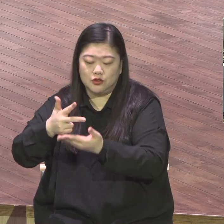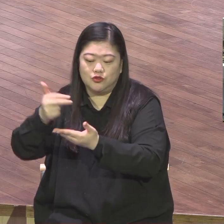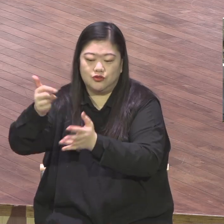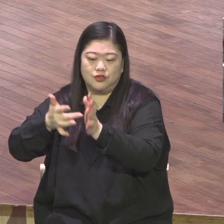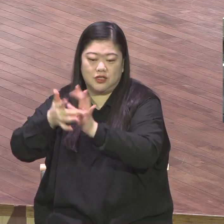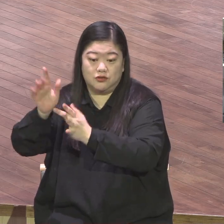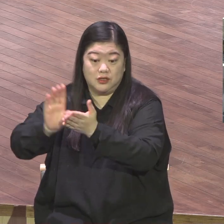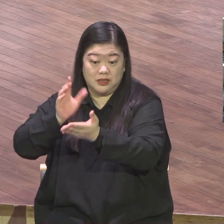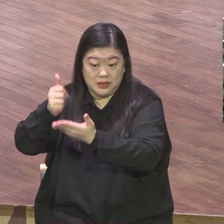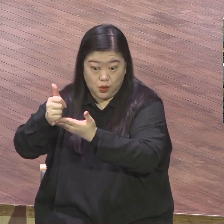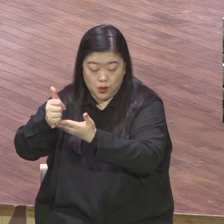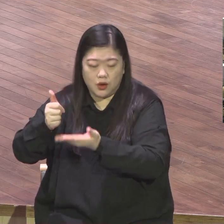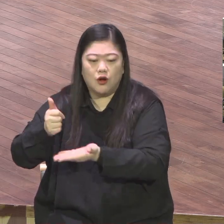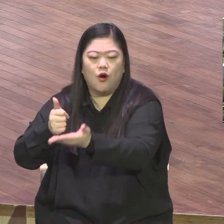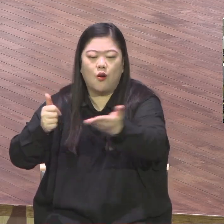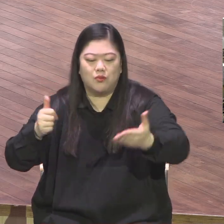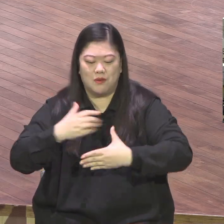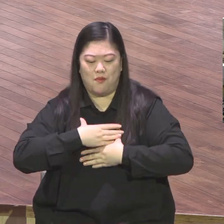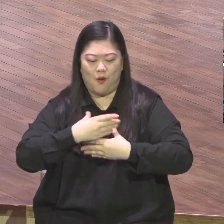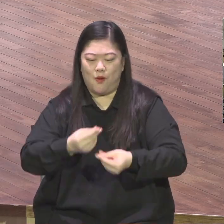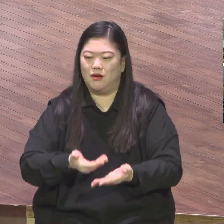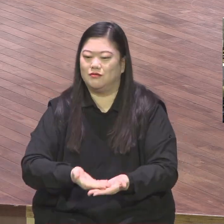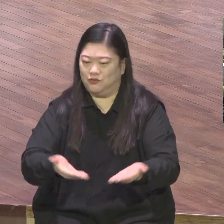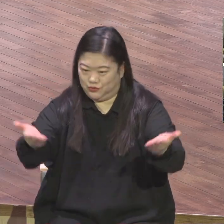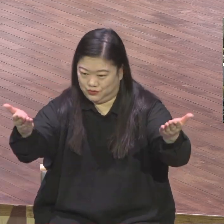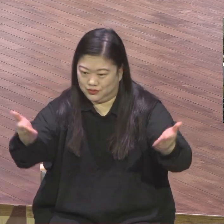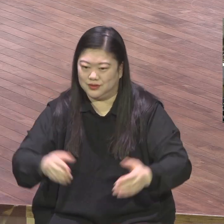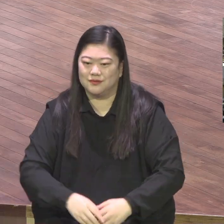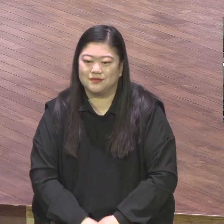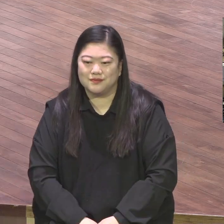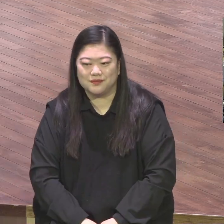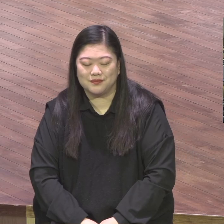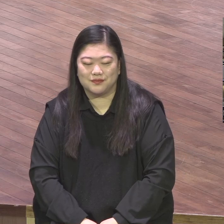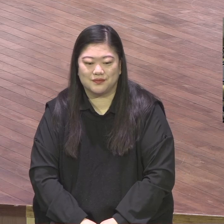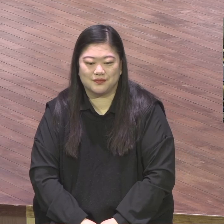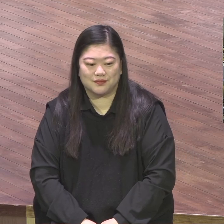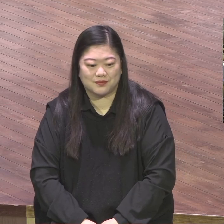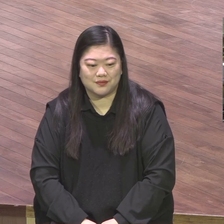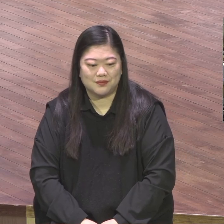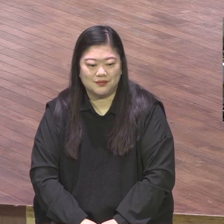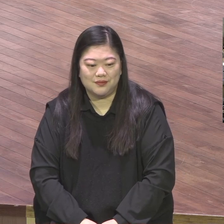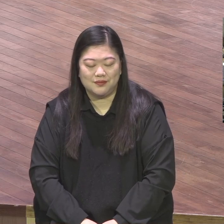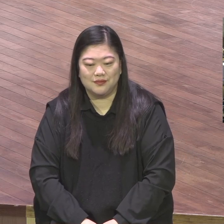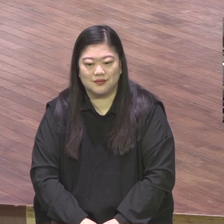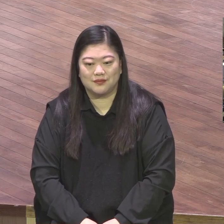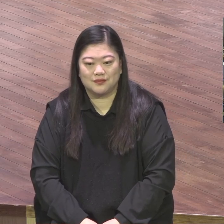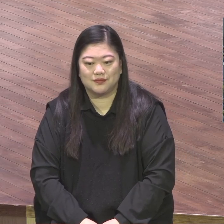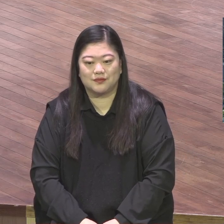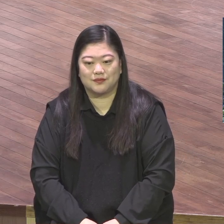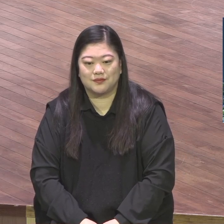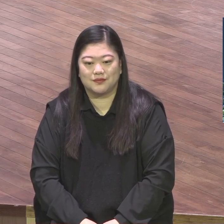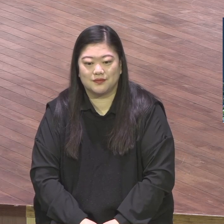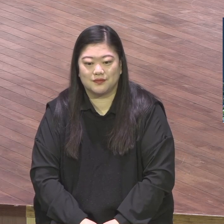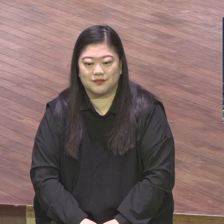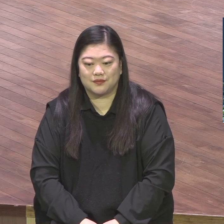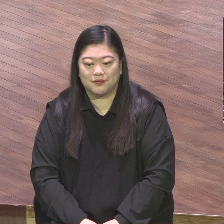평강이 너에게 있을지어라. 바울은 이 사도 바울에서는 이 서신서를 보면